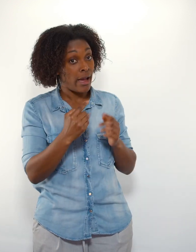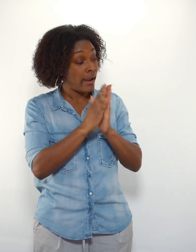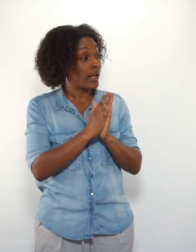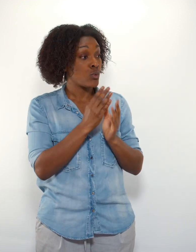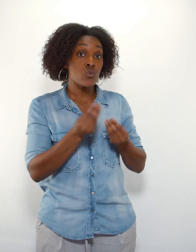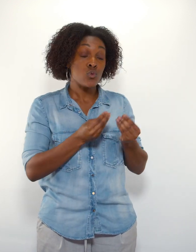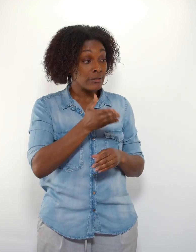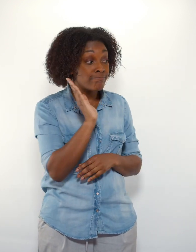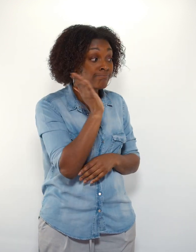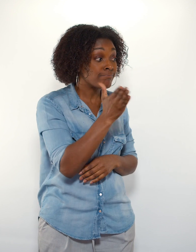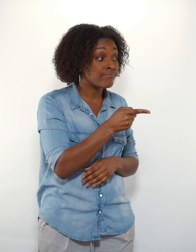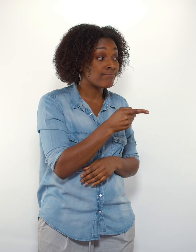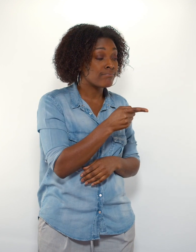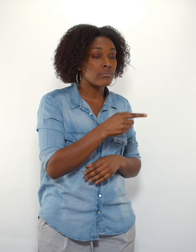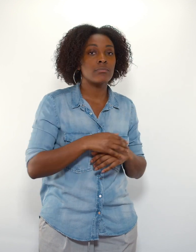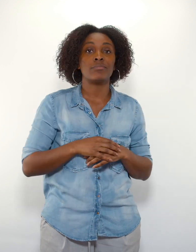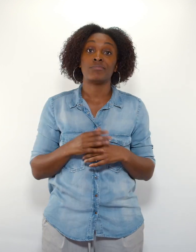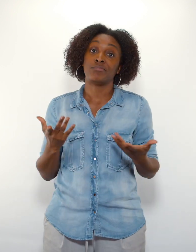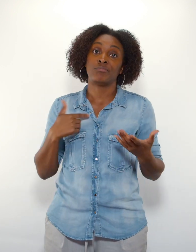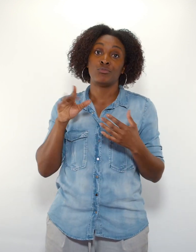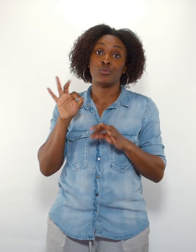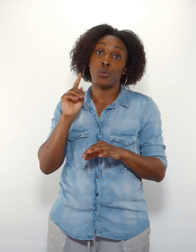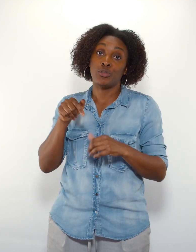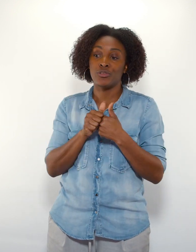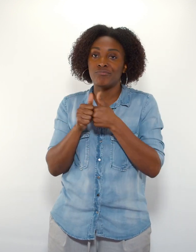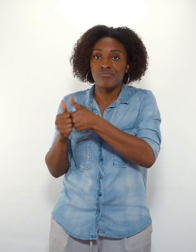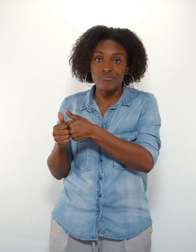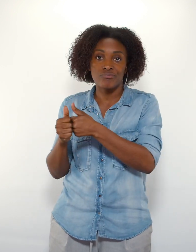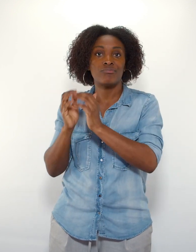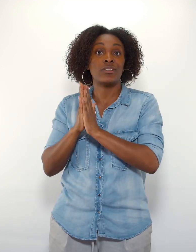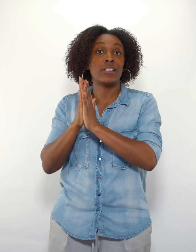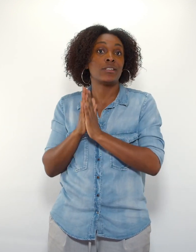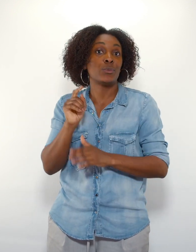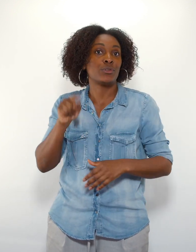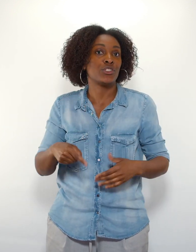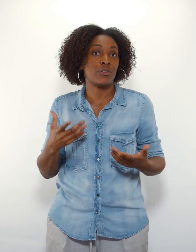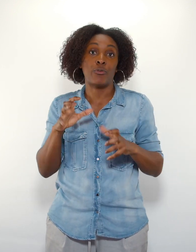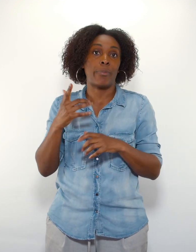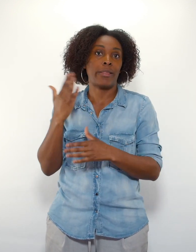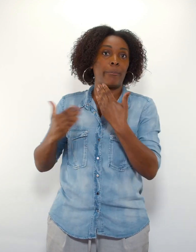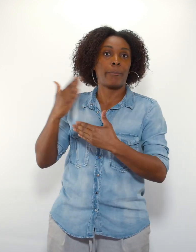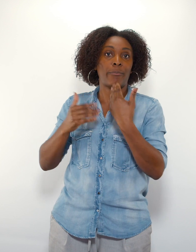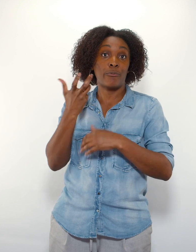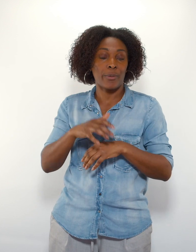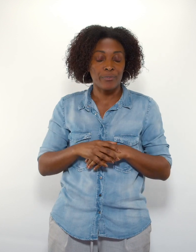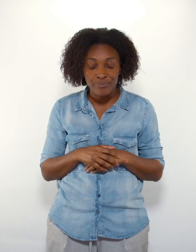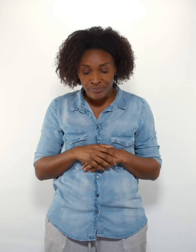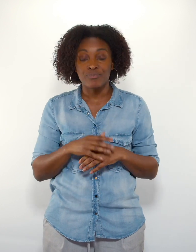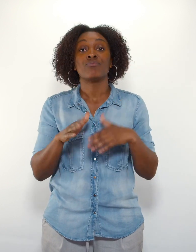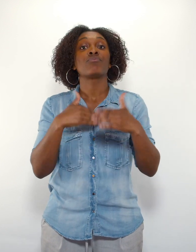nous nous faisions frapper. Donc le choix était très vite fait, nous préférions aller à l'église que d'avoir des coups. Il est arrivé qu'à